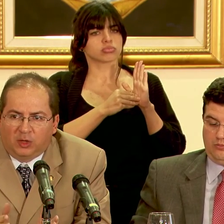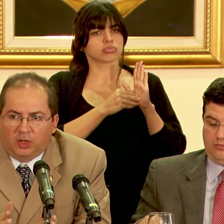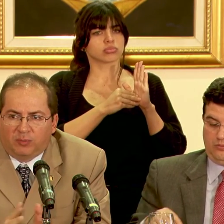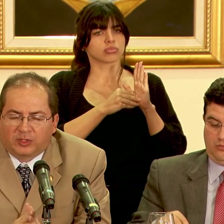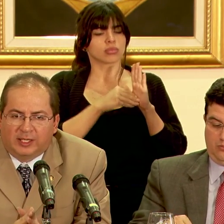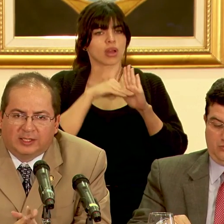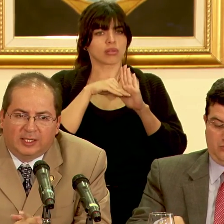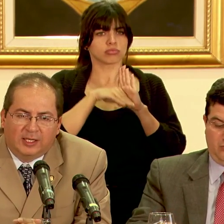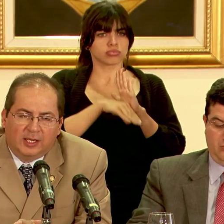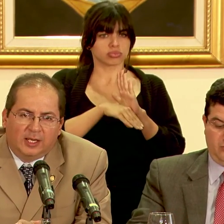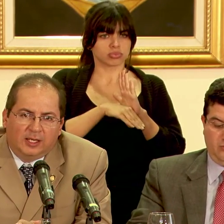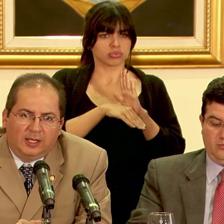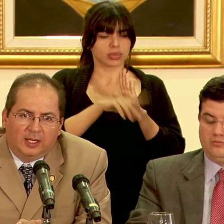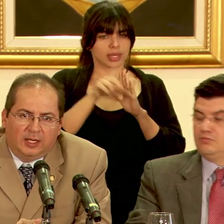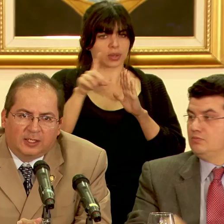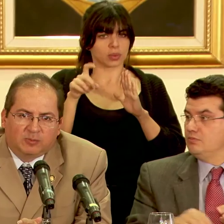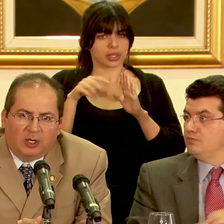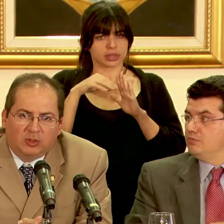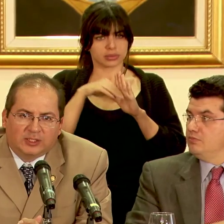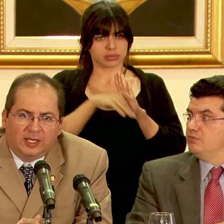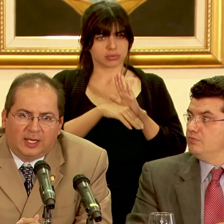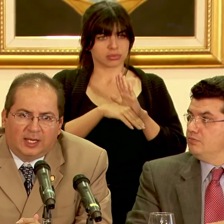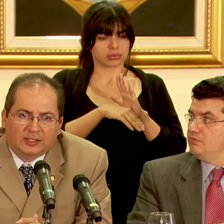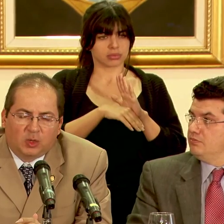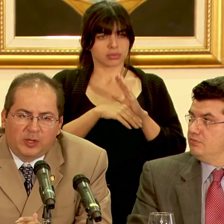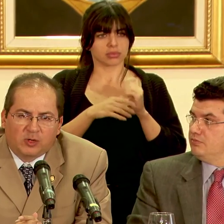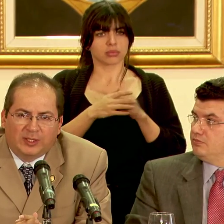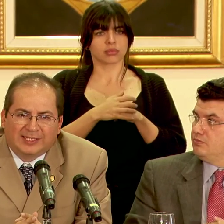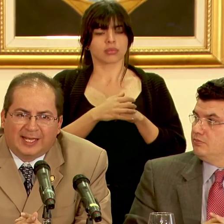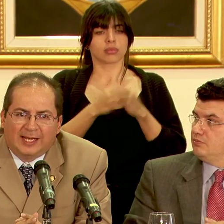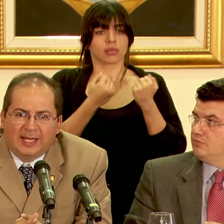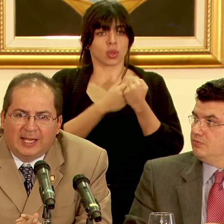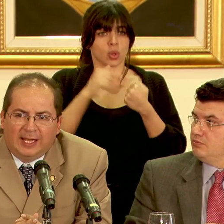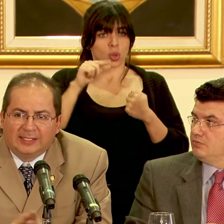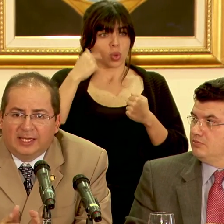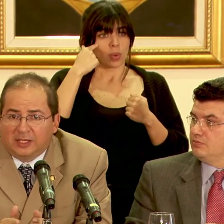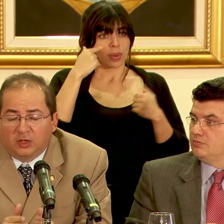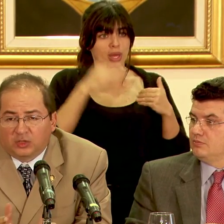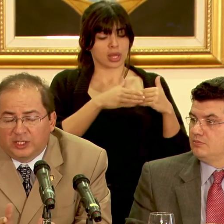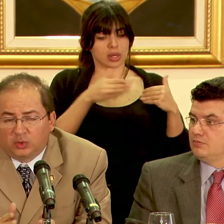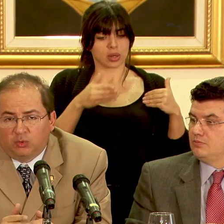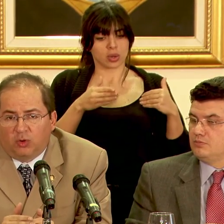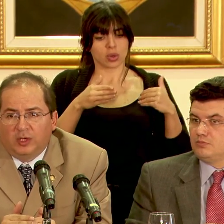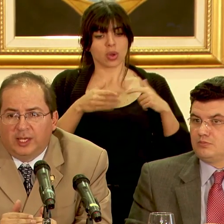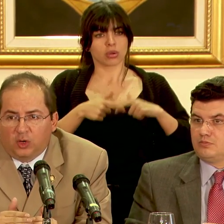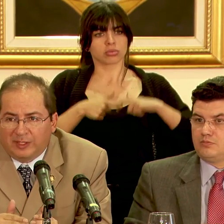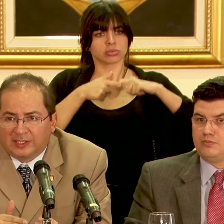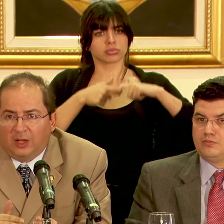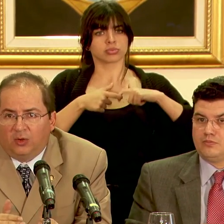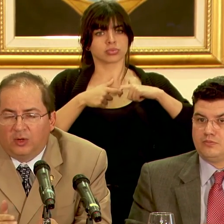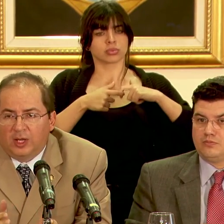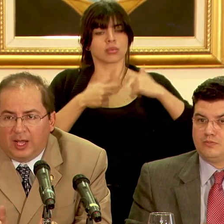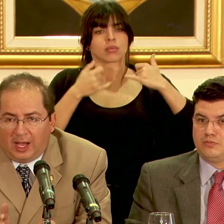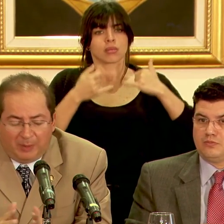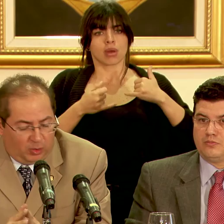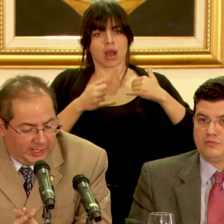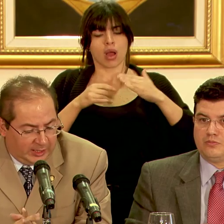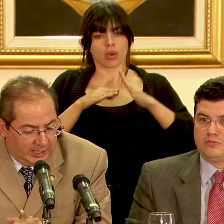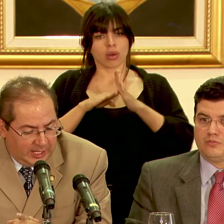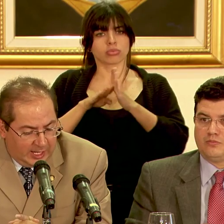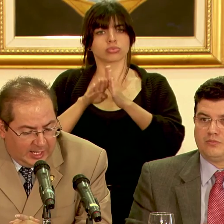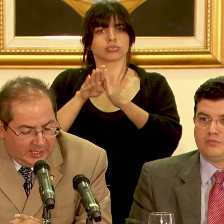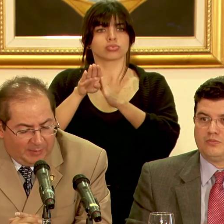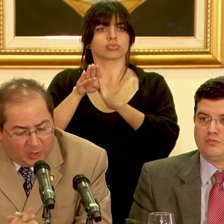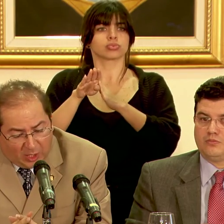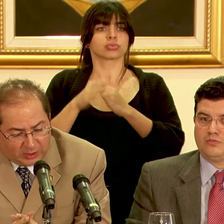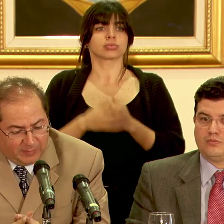deterioro importante en el respaldo hacia el gobierno ese deterioro se detuvo y ha comenzado a mejorar